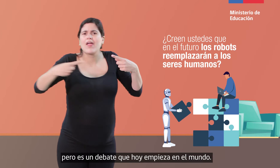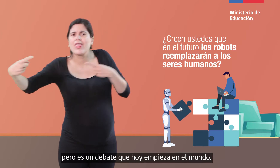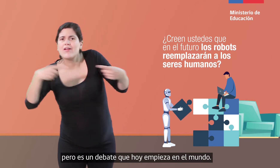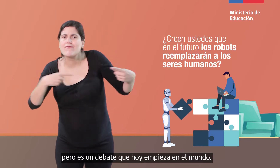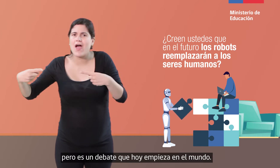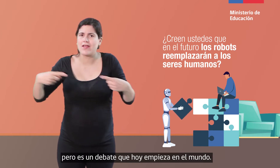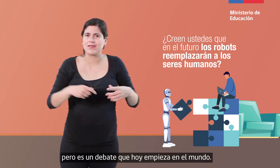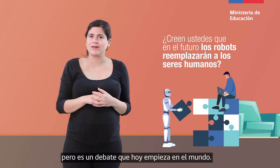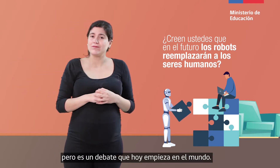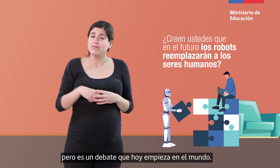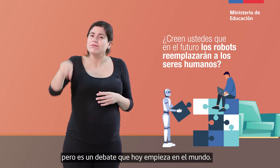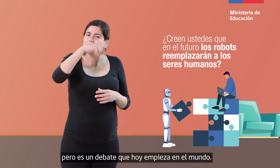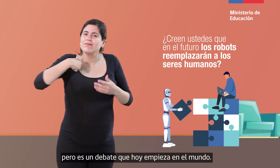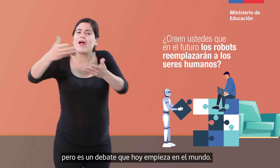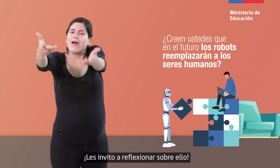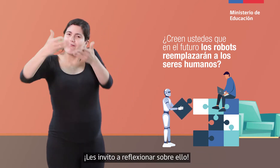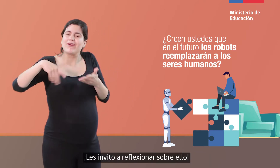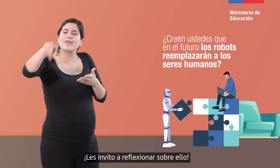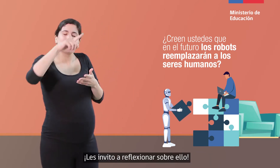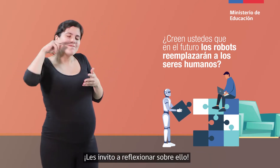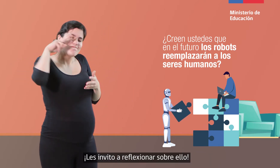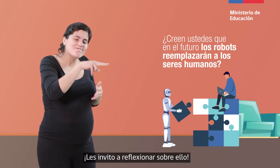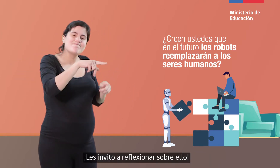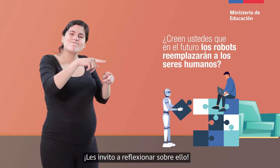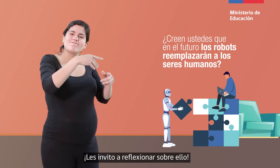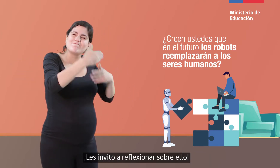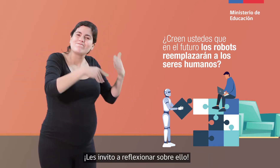que hoy empieza en el mundo. Les invito a reflexionar sobre ello.